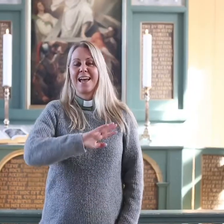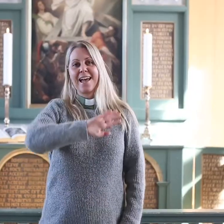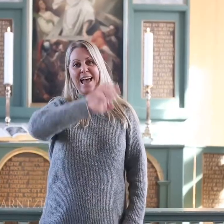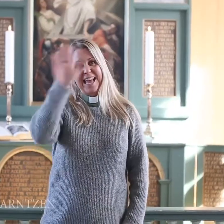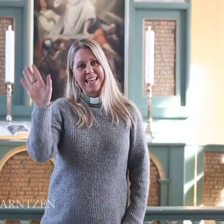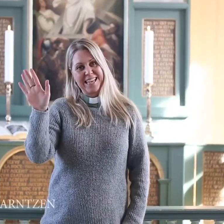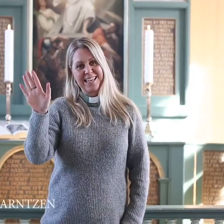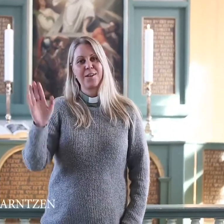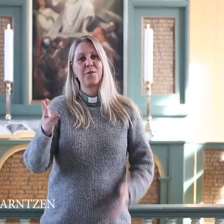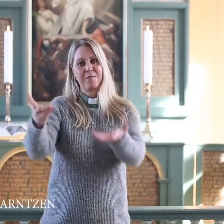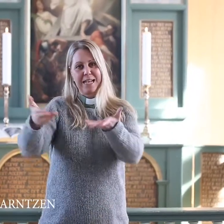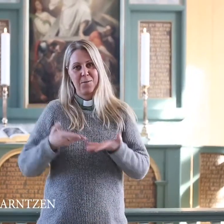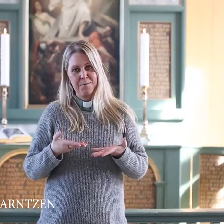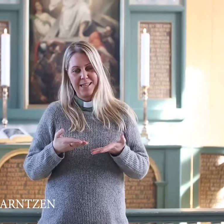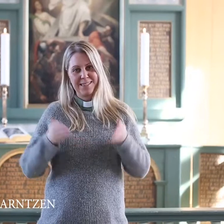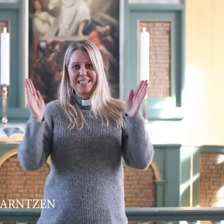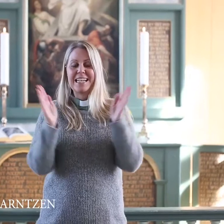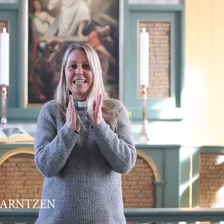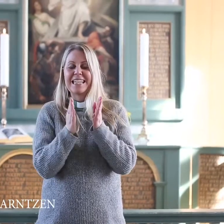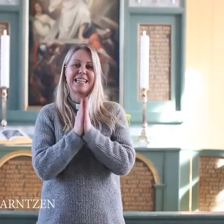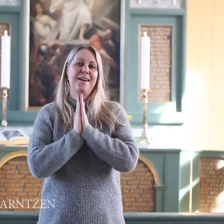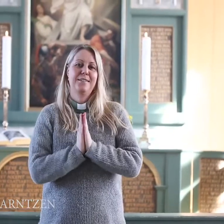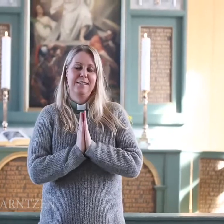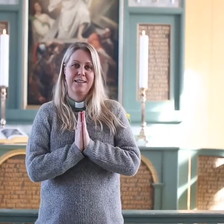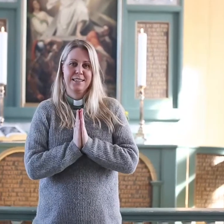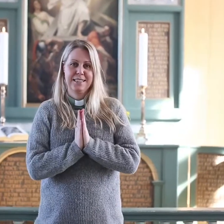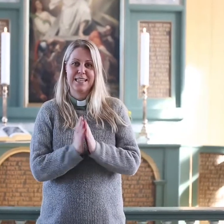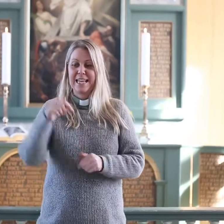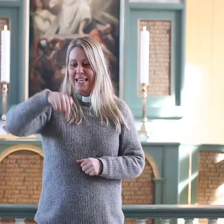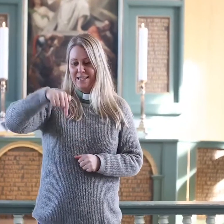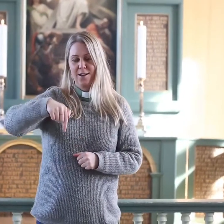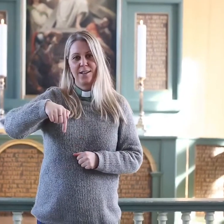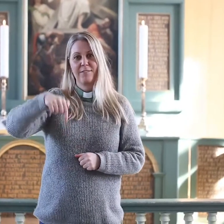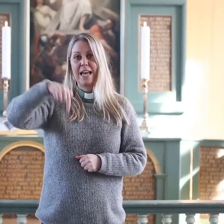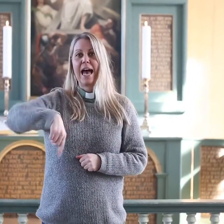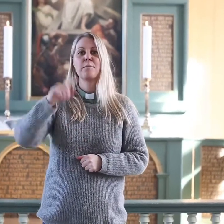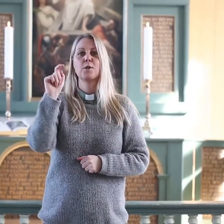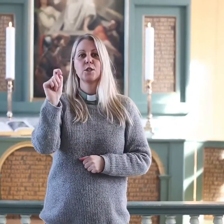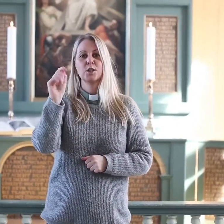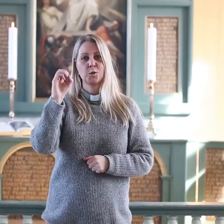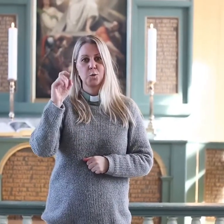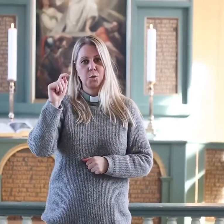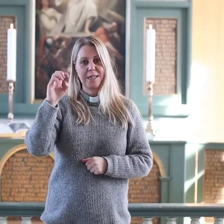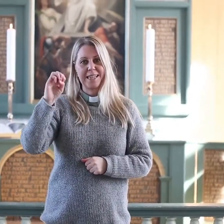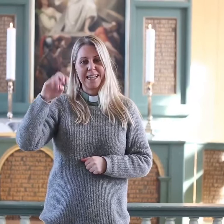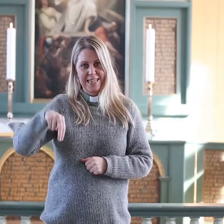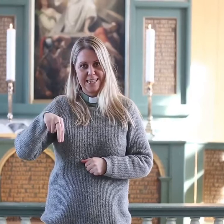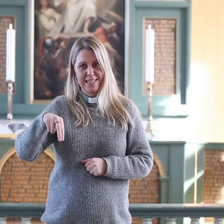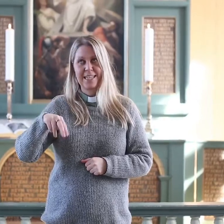Hei, og velkommen til en liten andakt. I dag er jeg i Kolbu kirke på Toten.